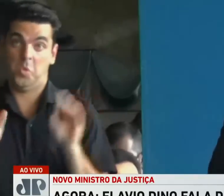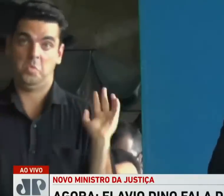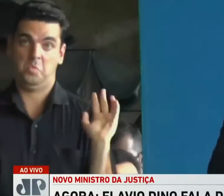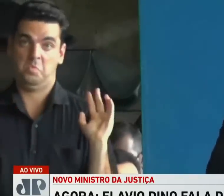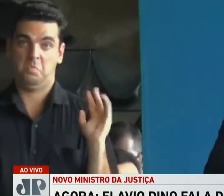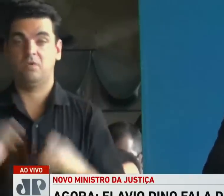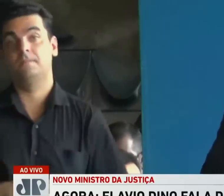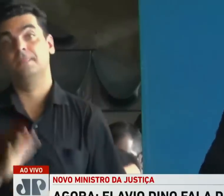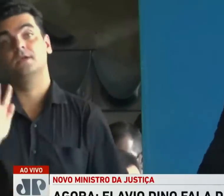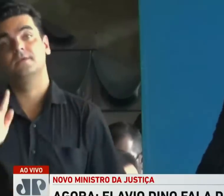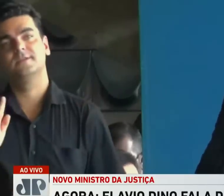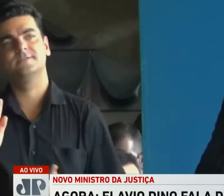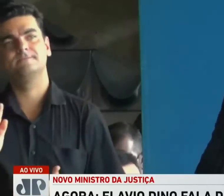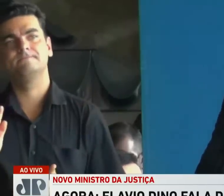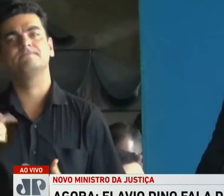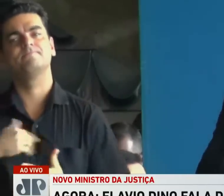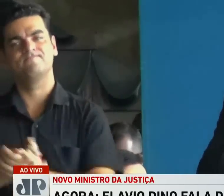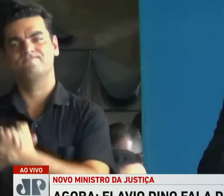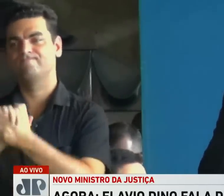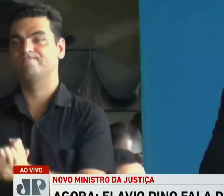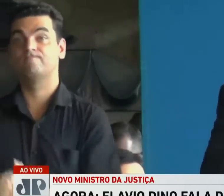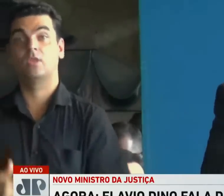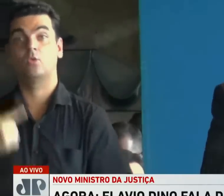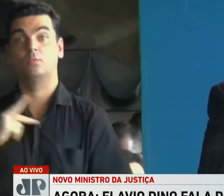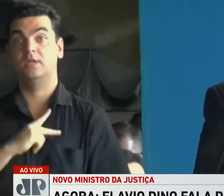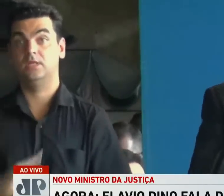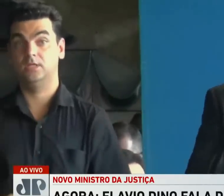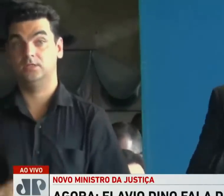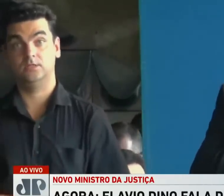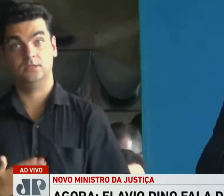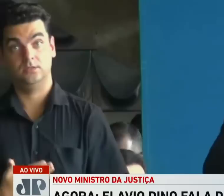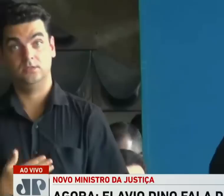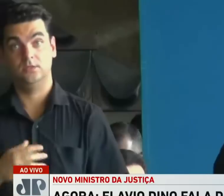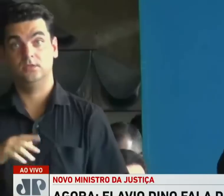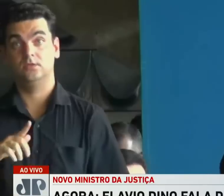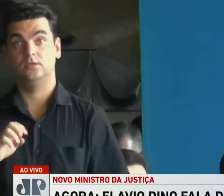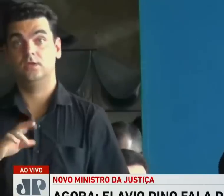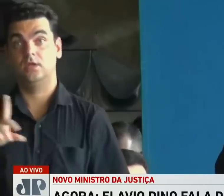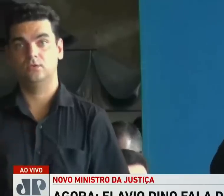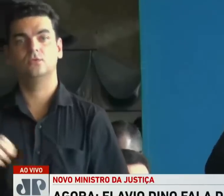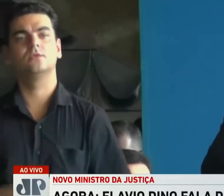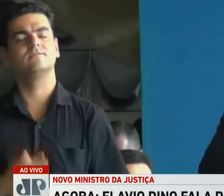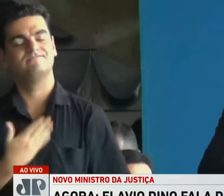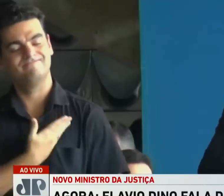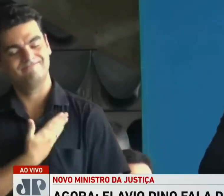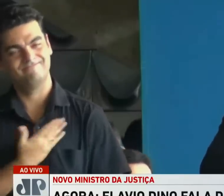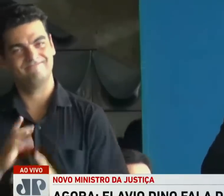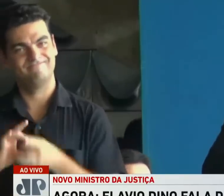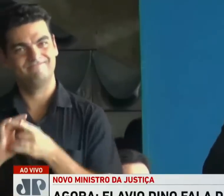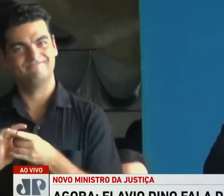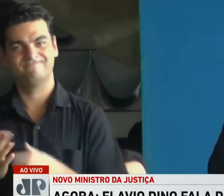Quero, do mesmo modo, cumprimentar o vice-presidente da República, Geraldo Alckmin, amigo, colega, fomos